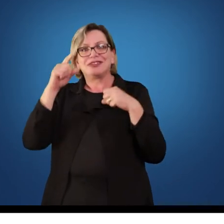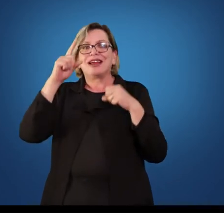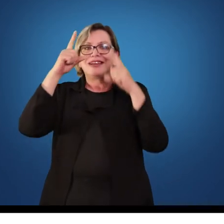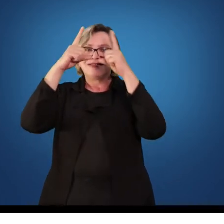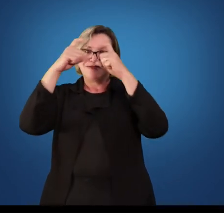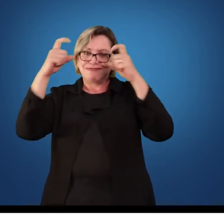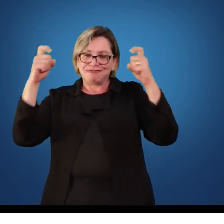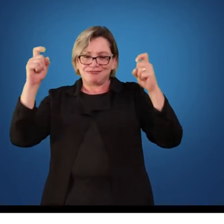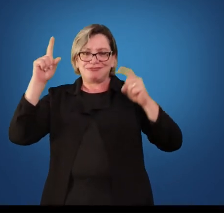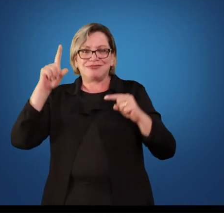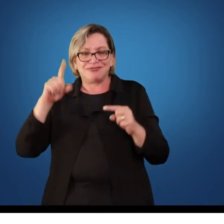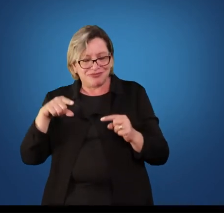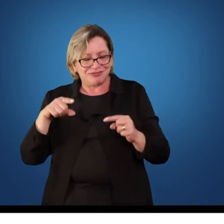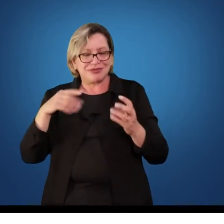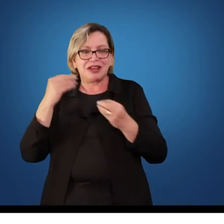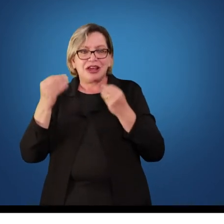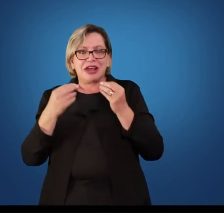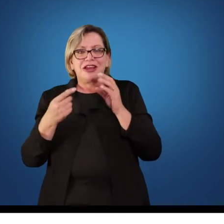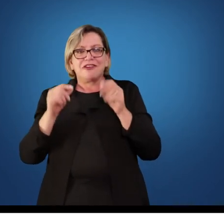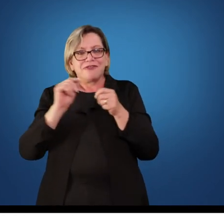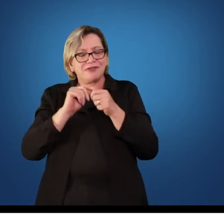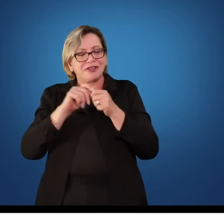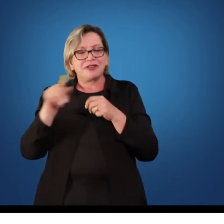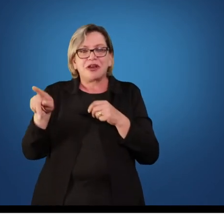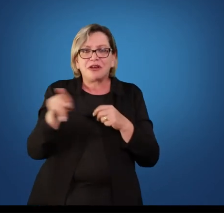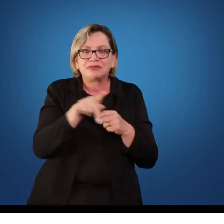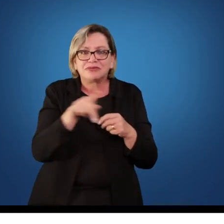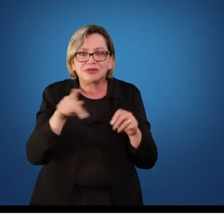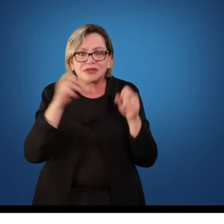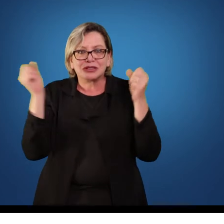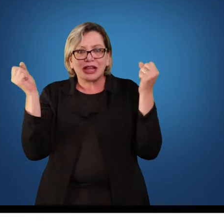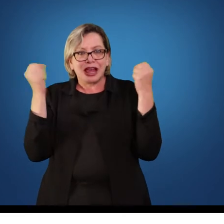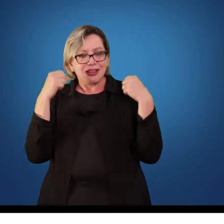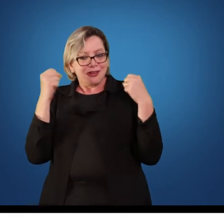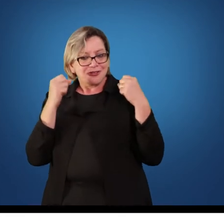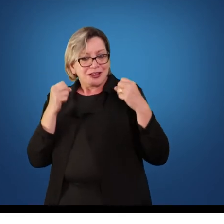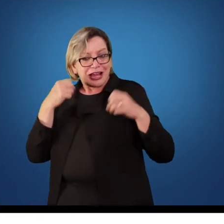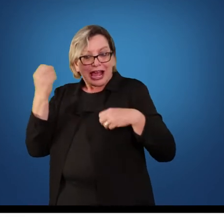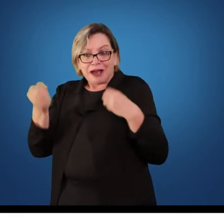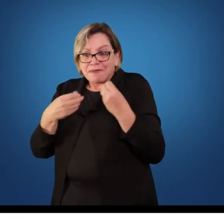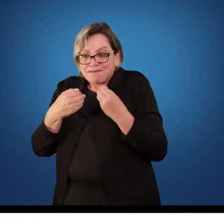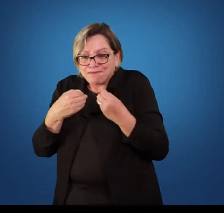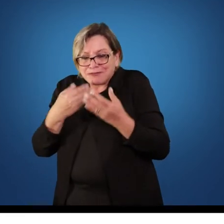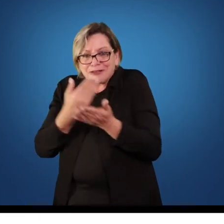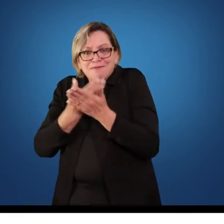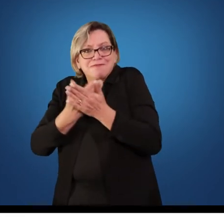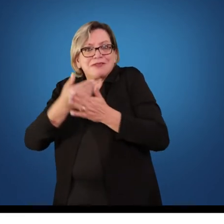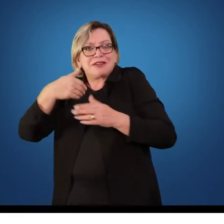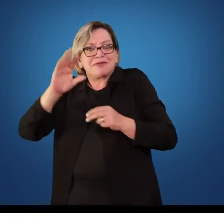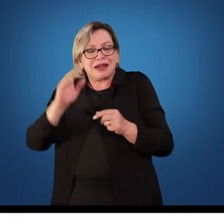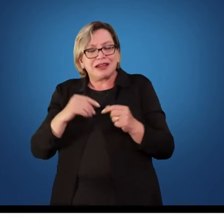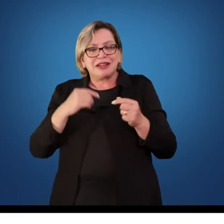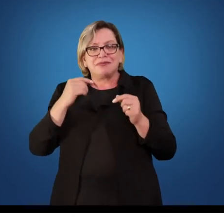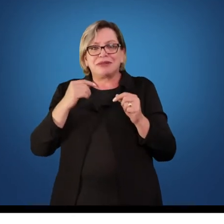a se capacitarem melhor para atender um público diferente. Então, nós tivemos que discutir o que é cultura corporal,